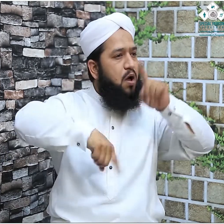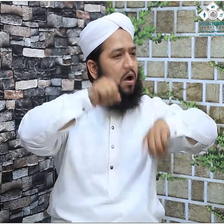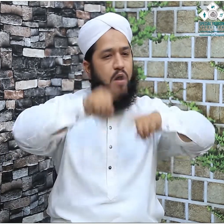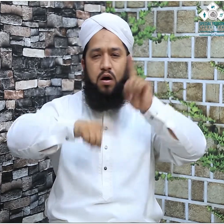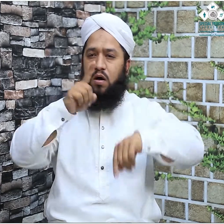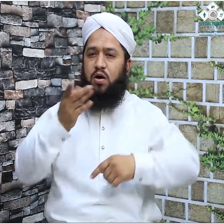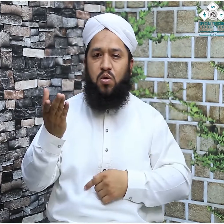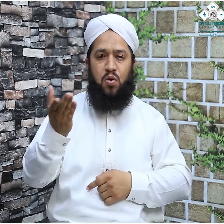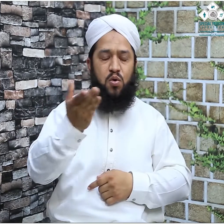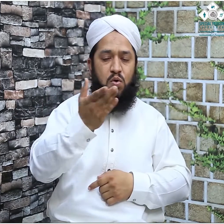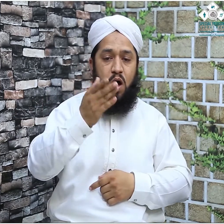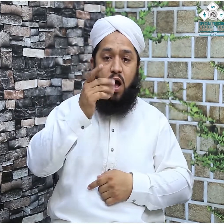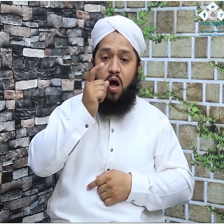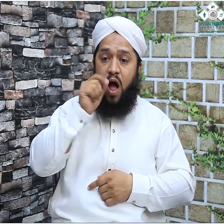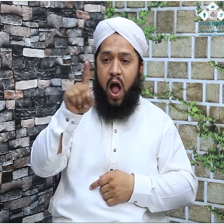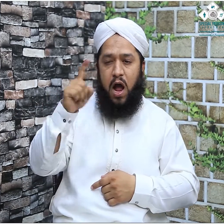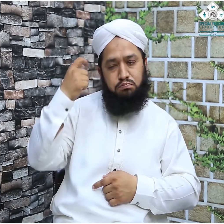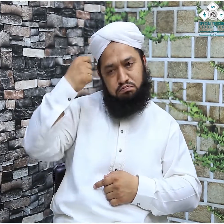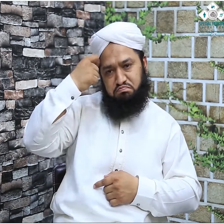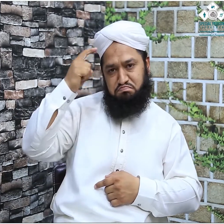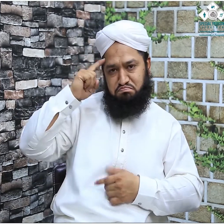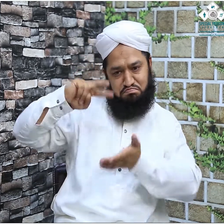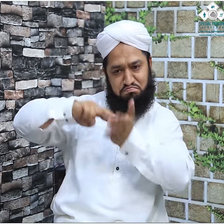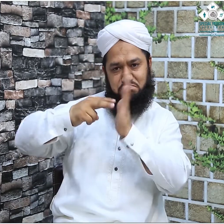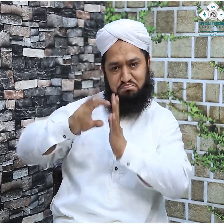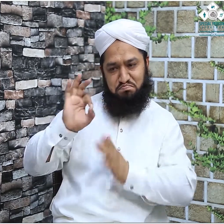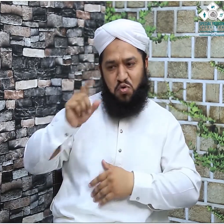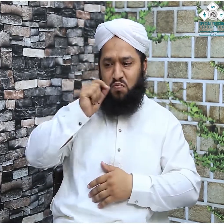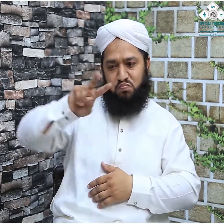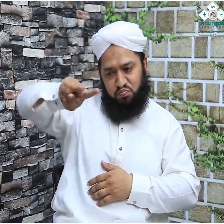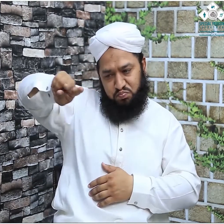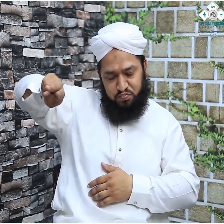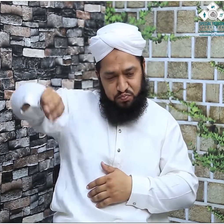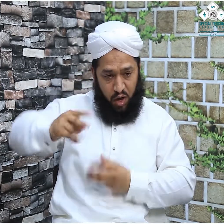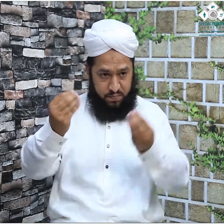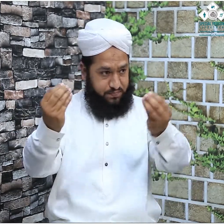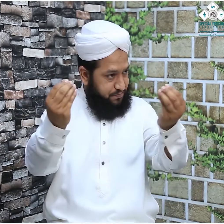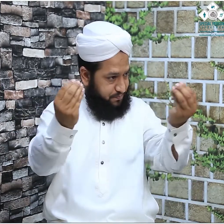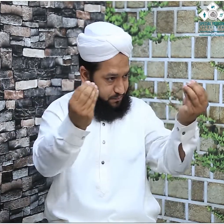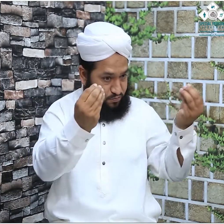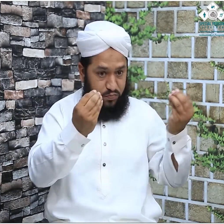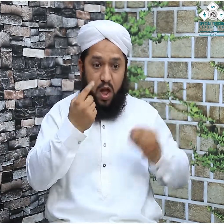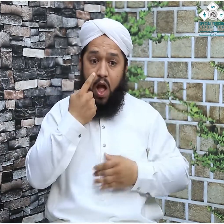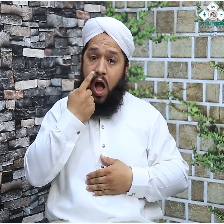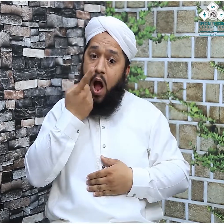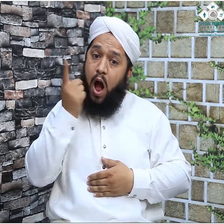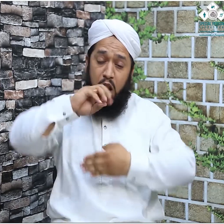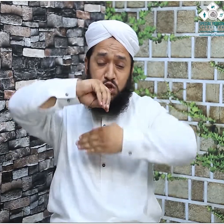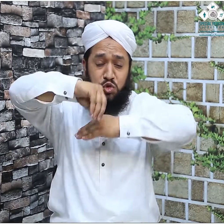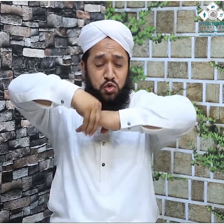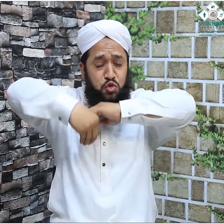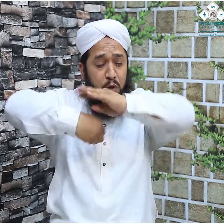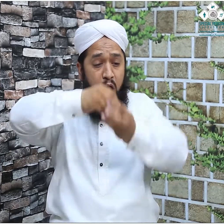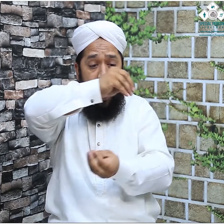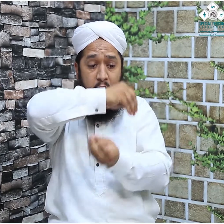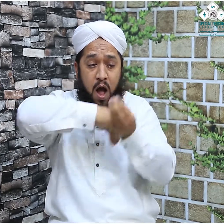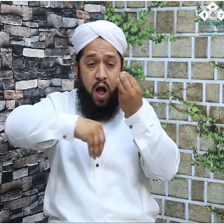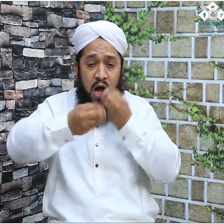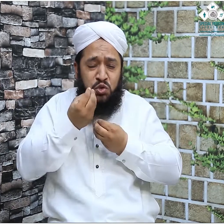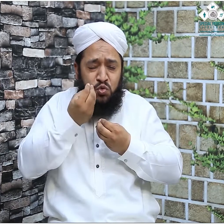ہیں کہ کل صبح حرم پاک میں جو سب سے پہلے شخصیت داخل ہو اسی کو یہ موقع دیں گے اور وہ ڈیسیشن